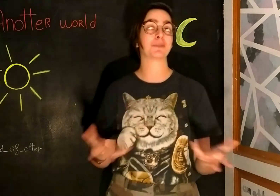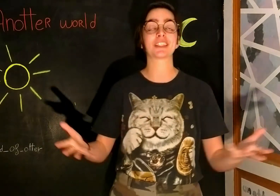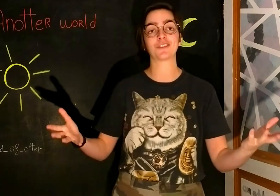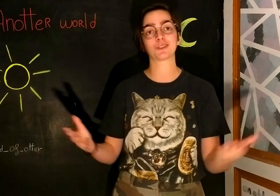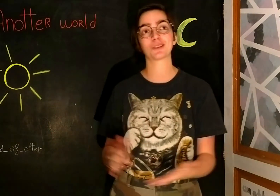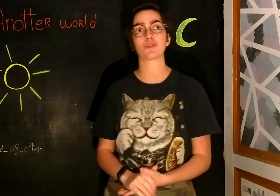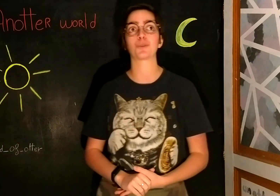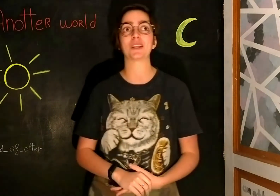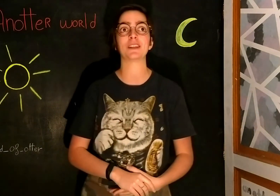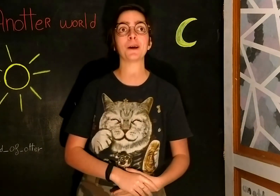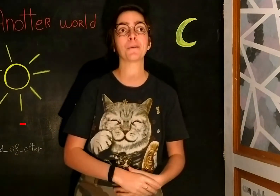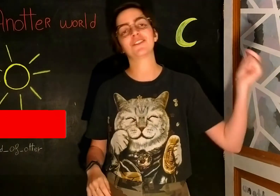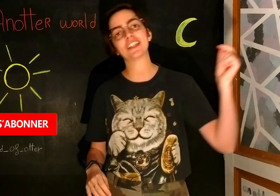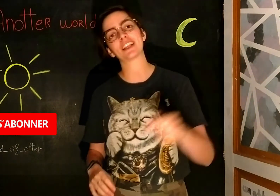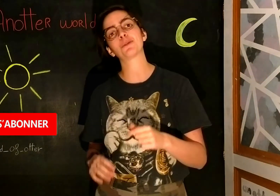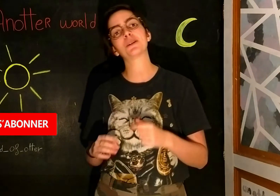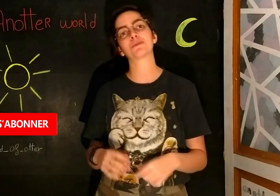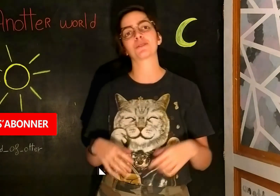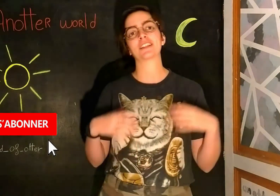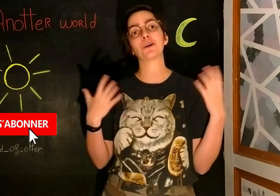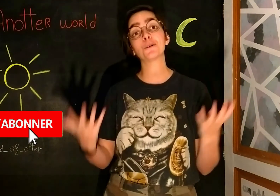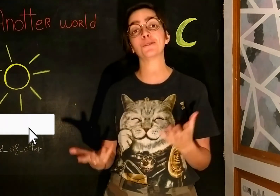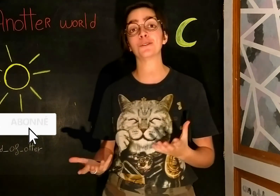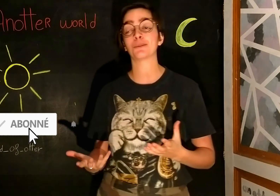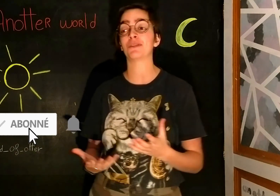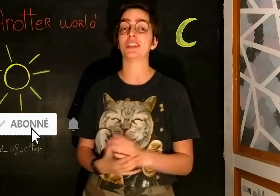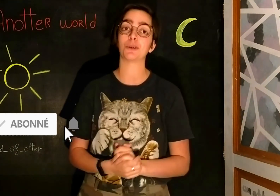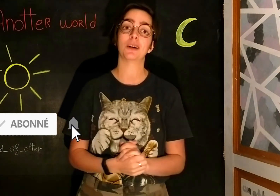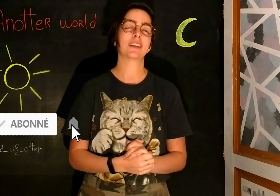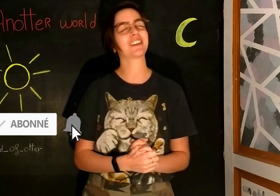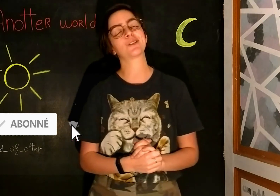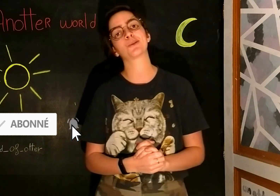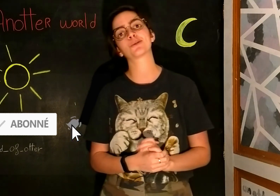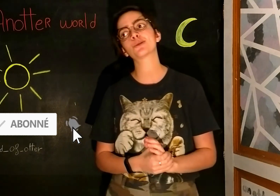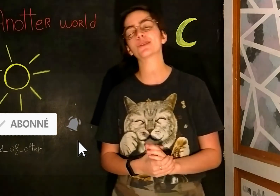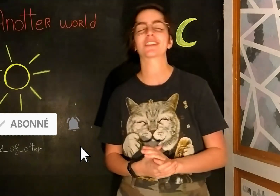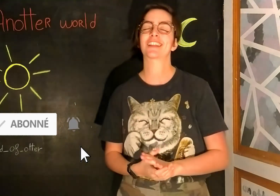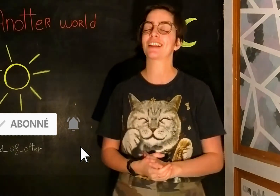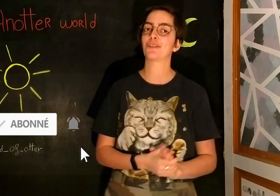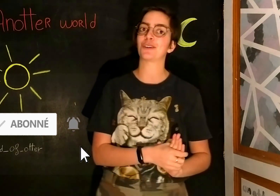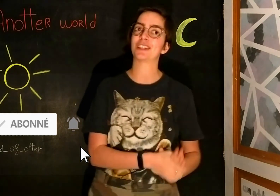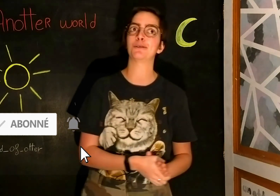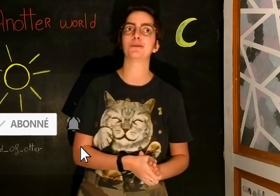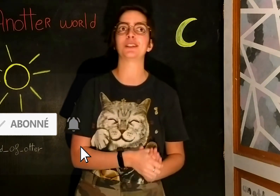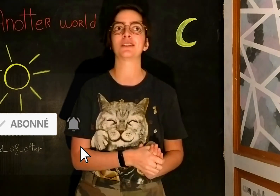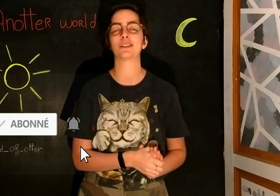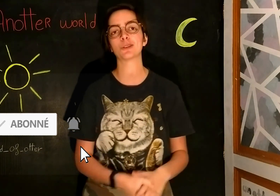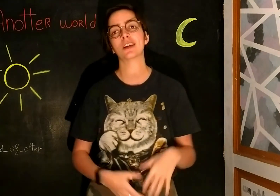des petites réflexions qui te font plaisir. Je t'invite à t'abonner pour ne rater aucune de mes vidéos qui seront toutes très différentes les unes des autres,